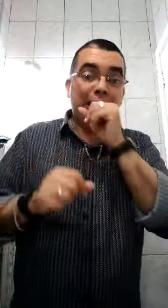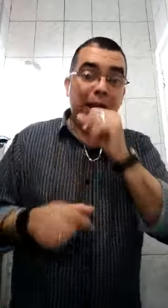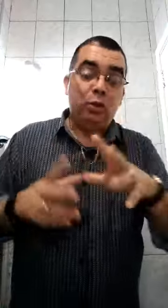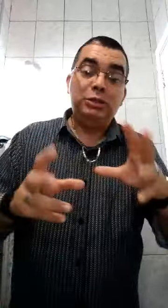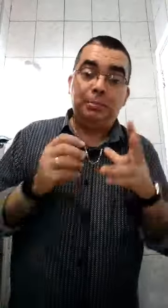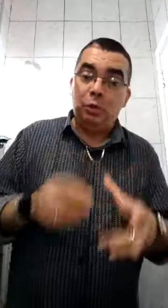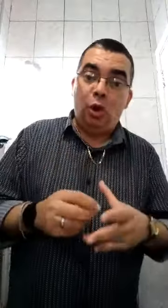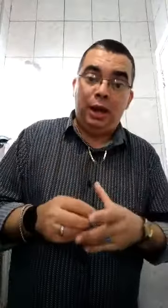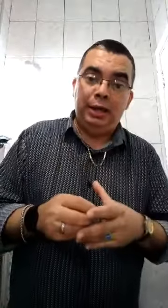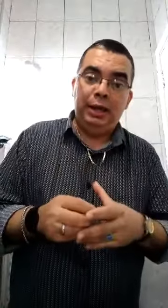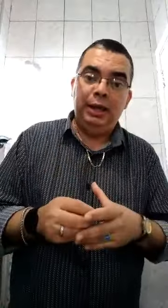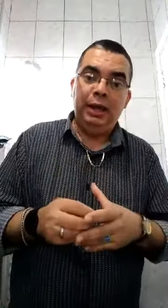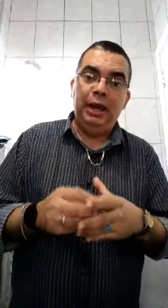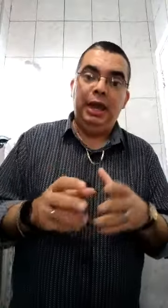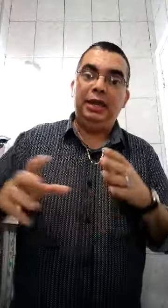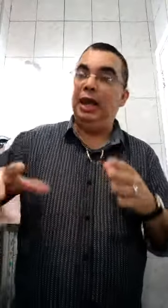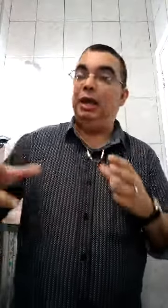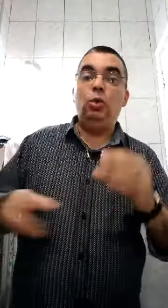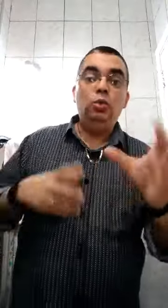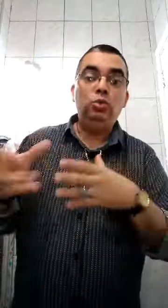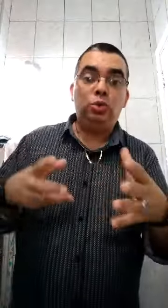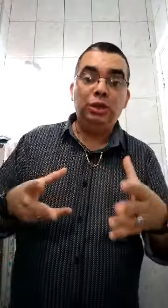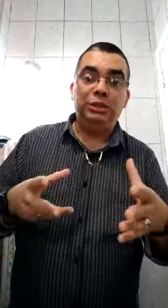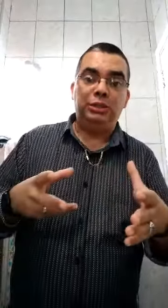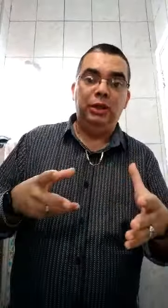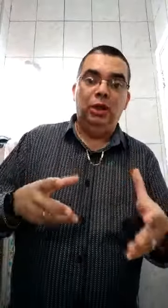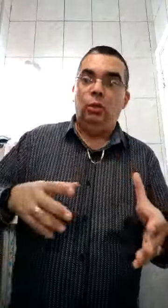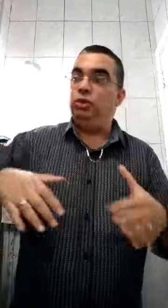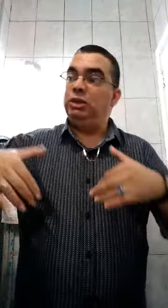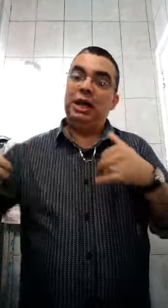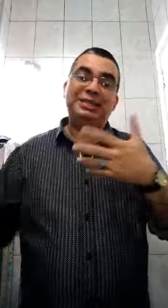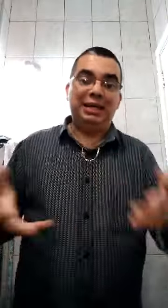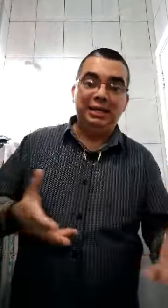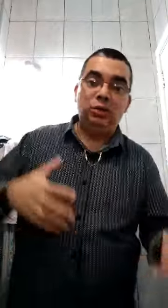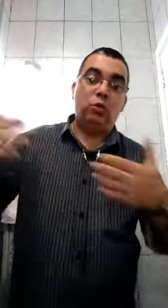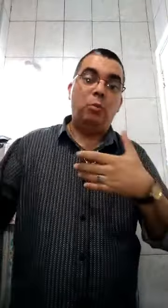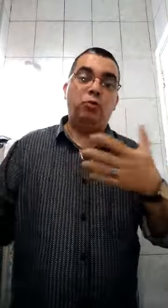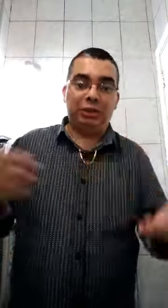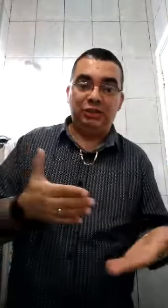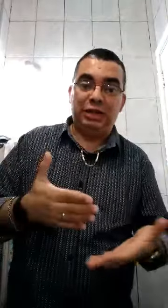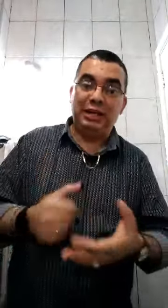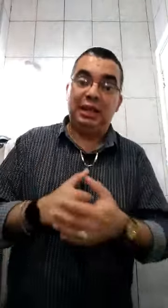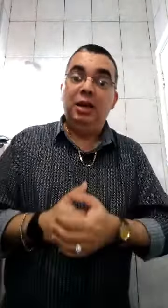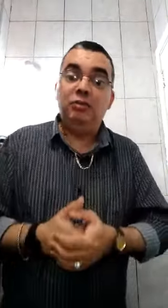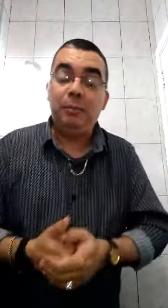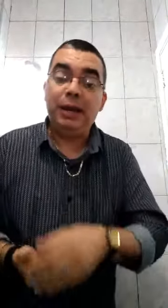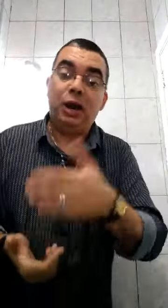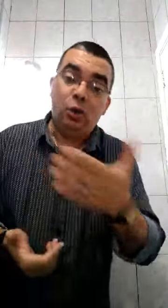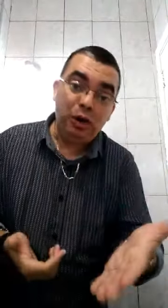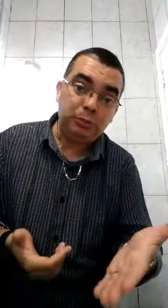que é a coisa pior. É que aí, um dos dois, um dia na saída, ou como voltar de casa, vai pegar ou a